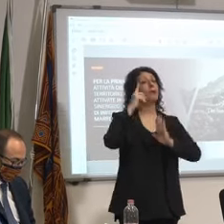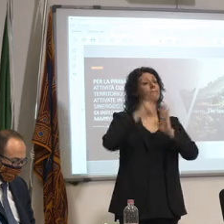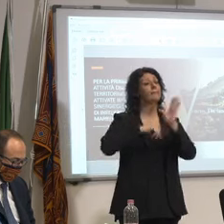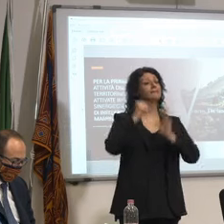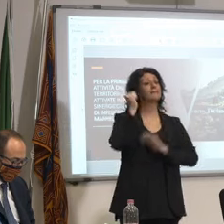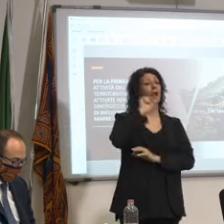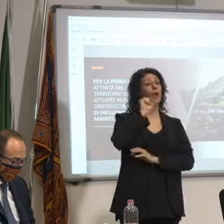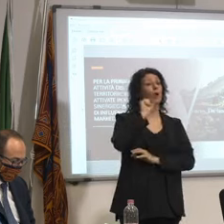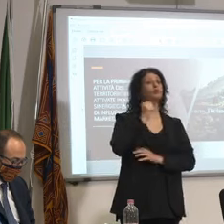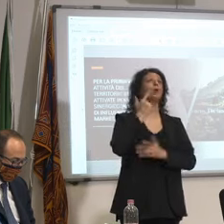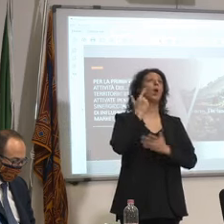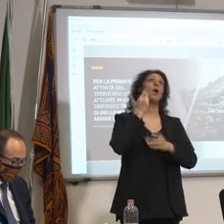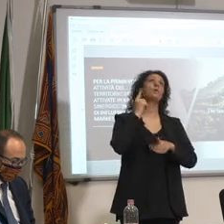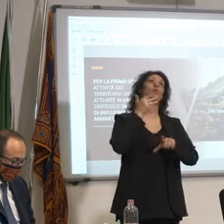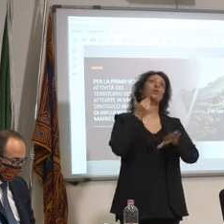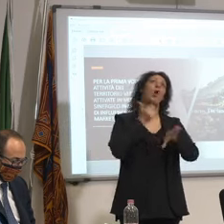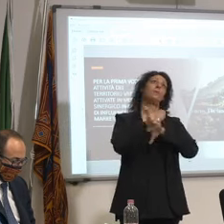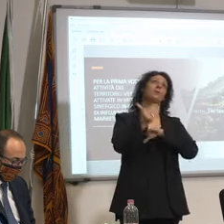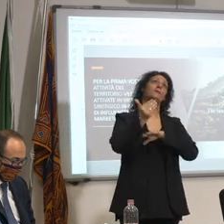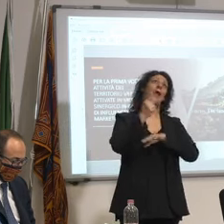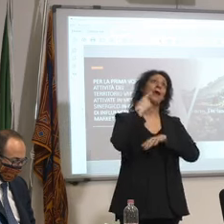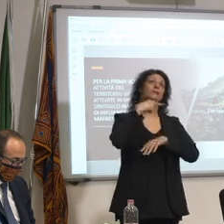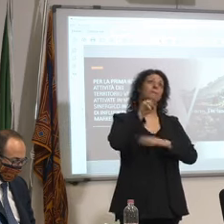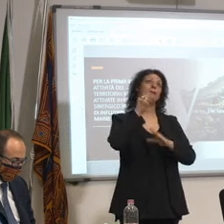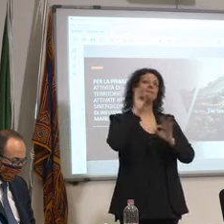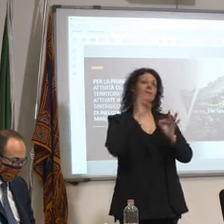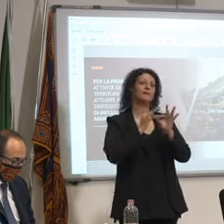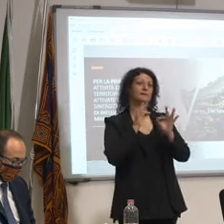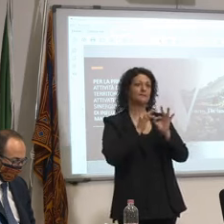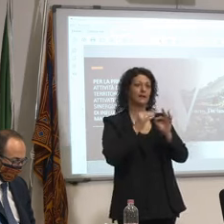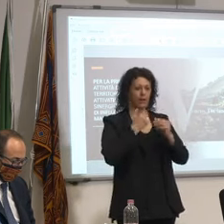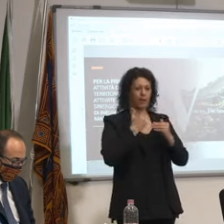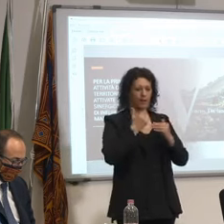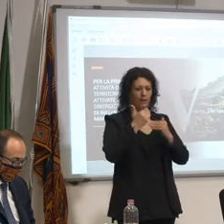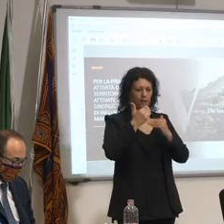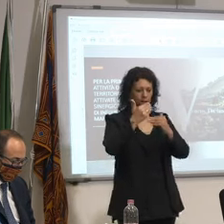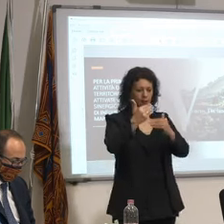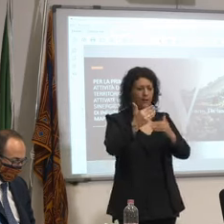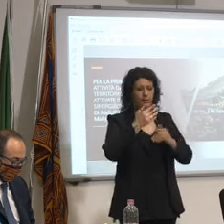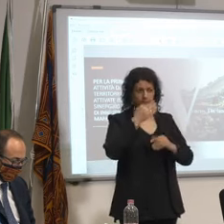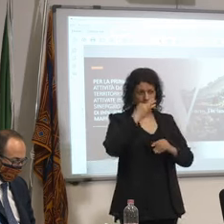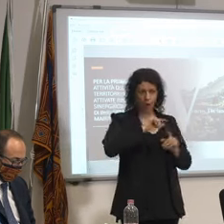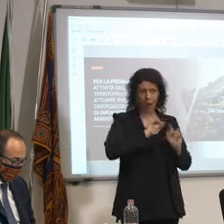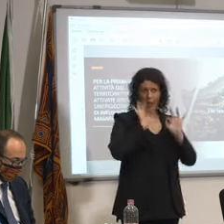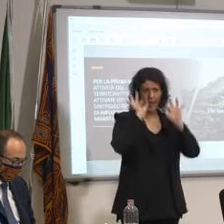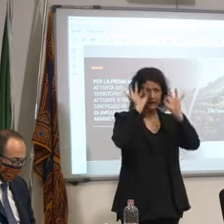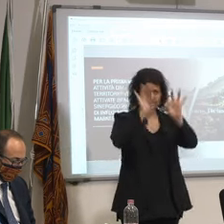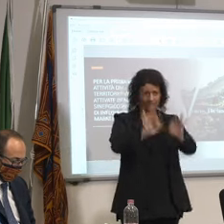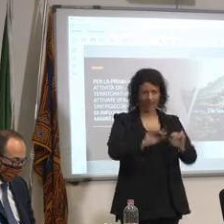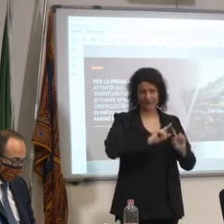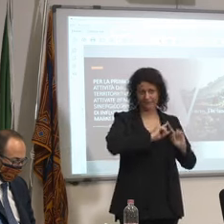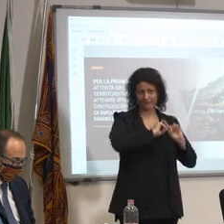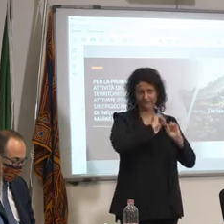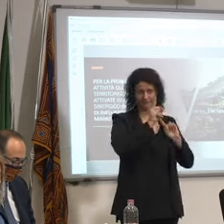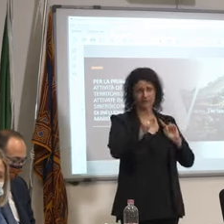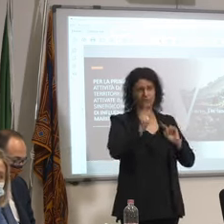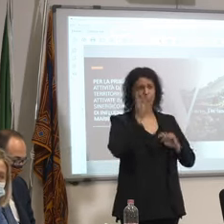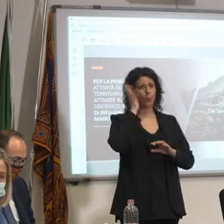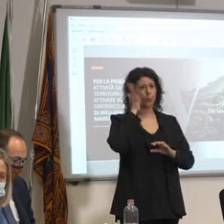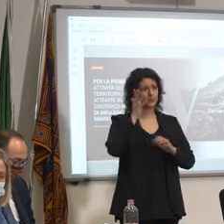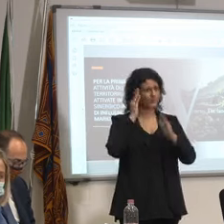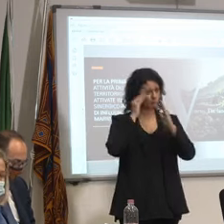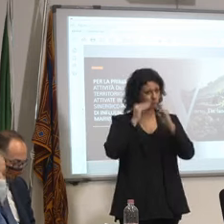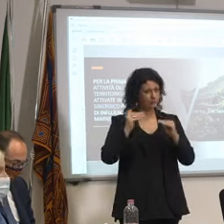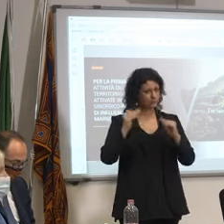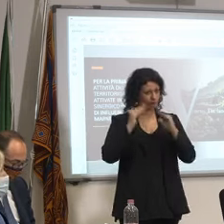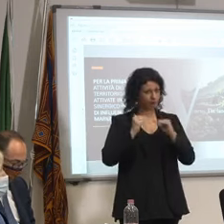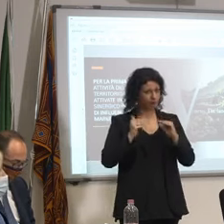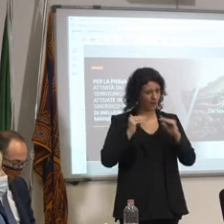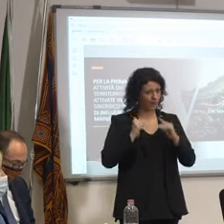i 20 fino al 15 dicembre tutte le date sono buone per il governo finché non fissa